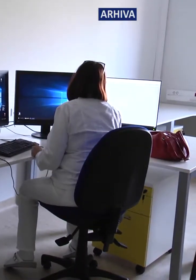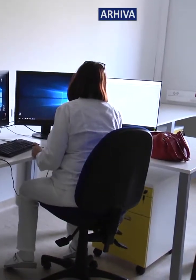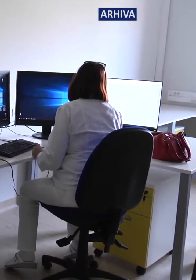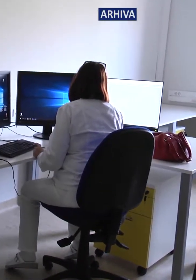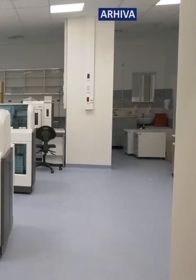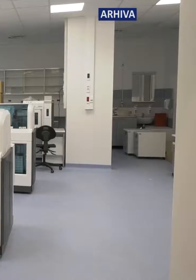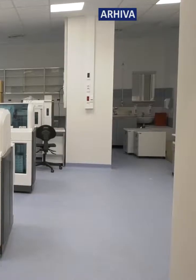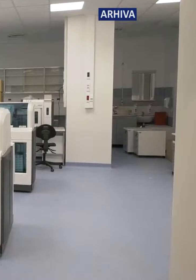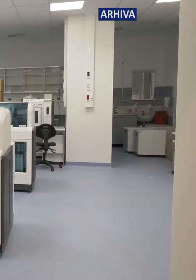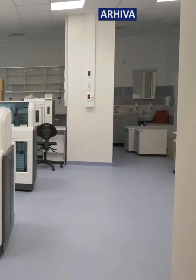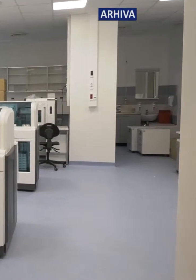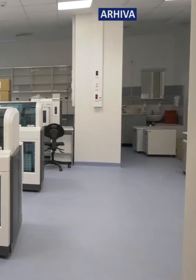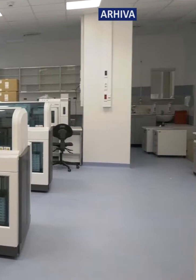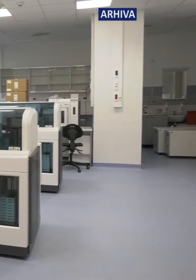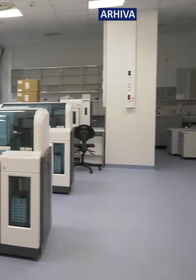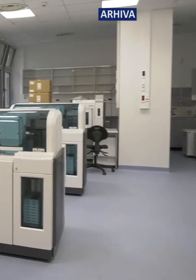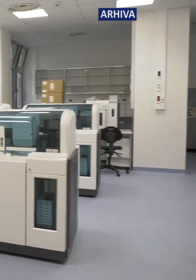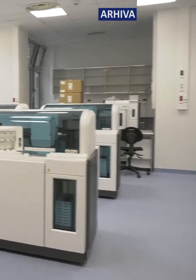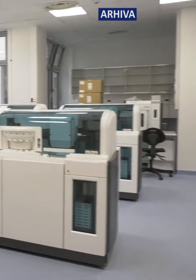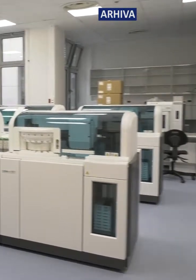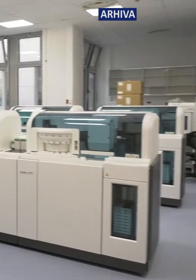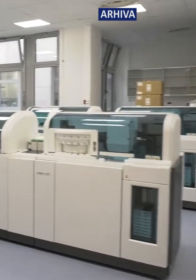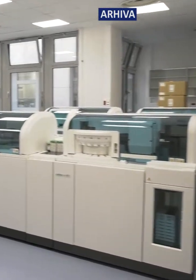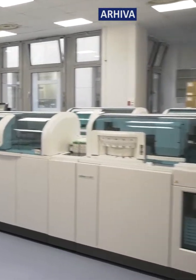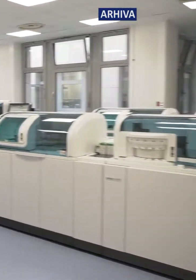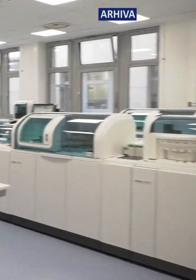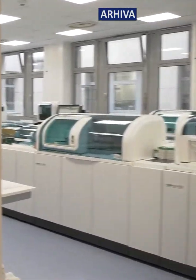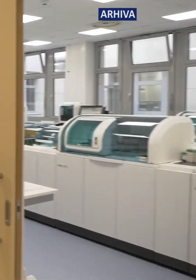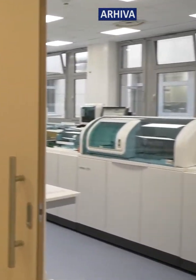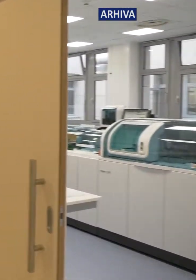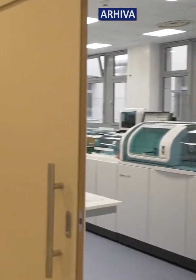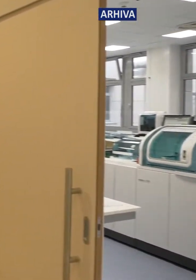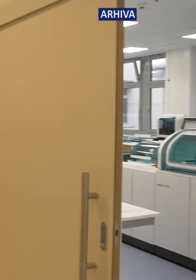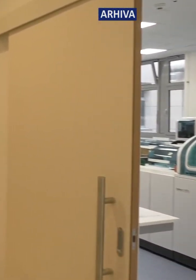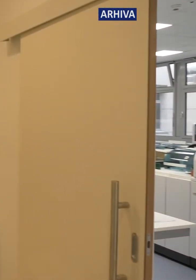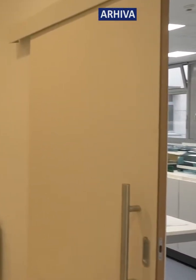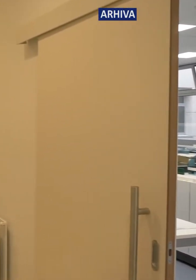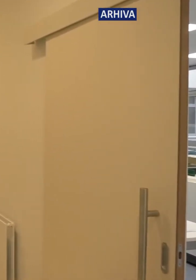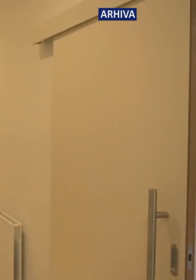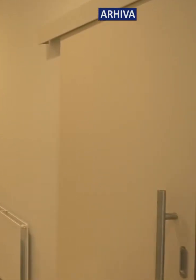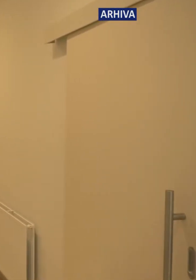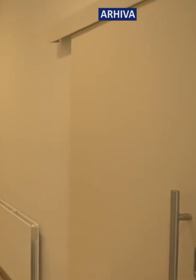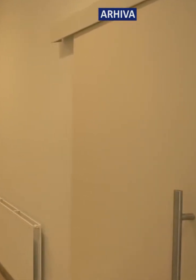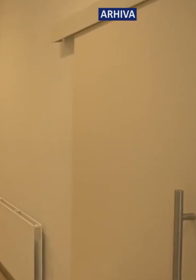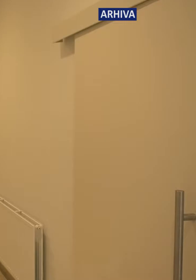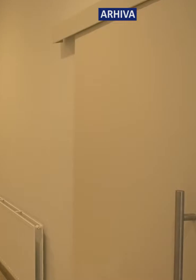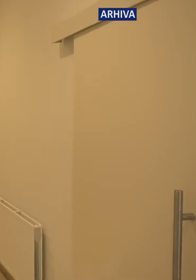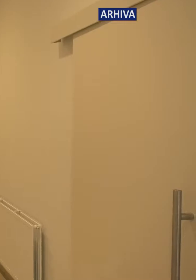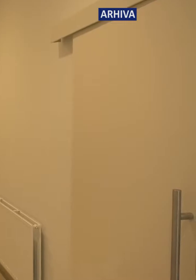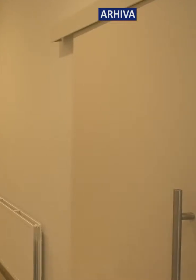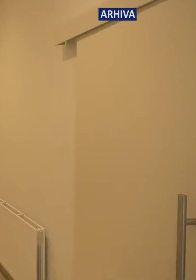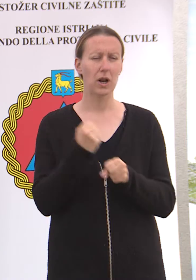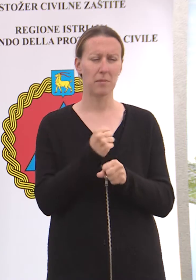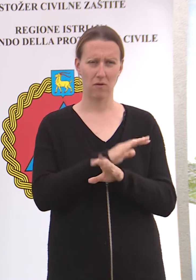povratka dijela djelatnosti na onaj dio što je bio prije početka epidemije, pa su određeni protokoli za zdravstvene ustanove već